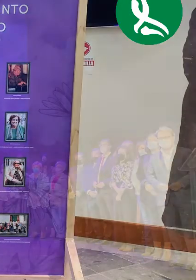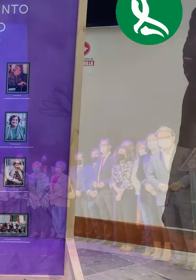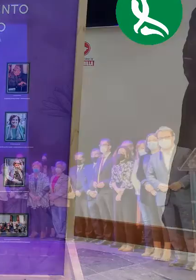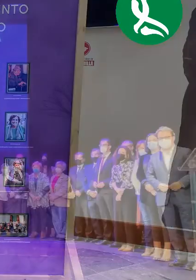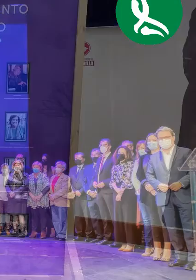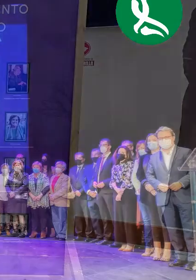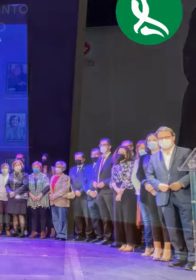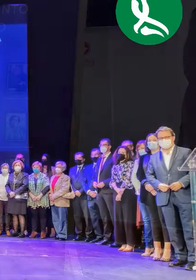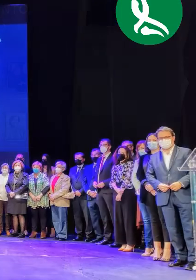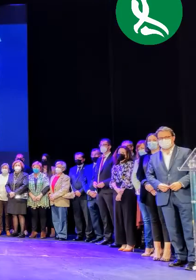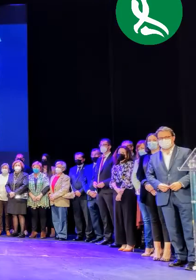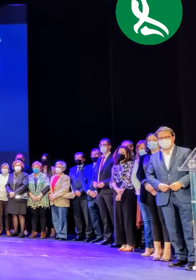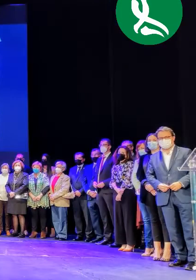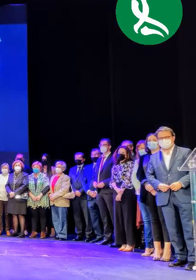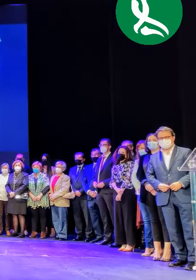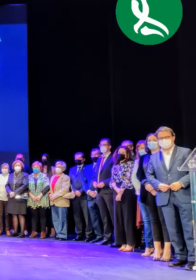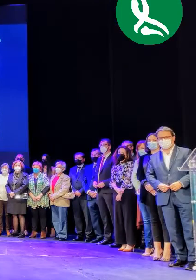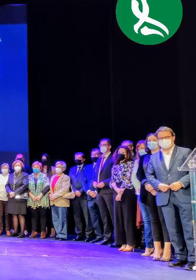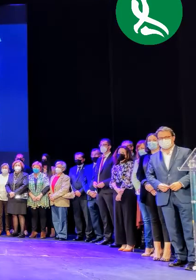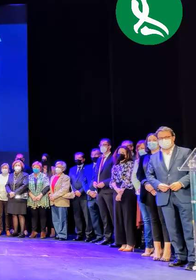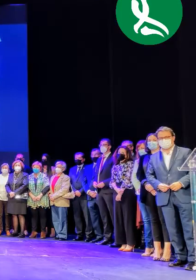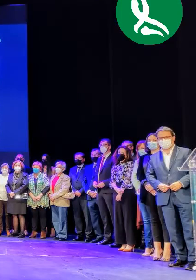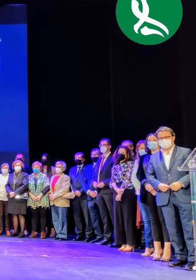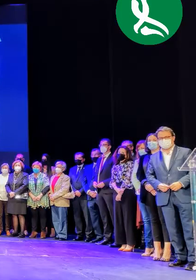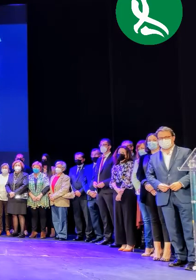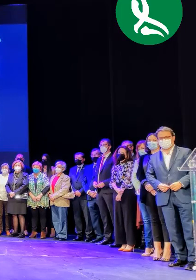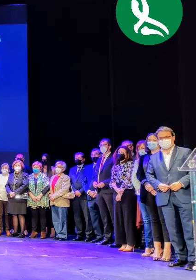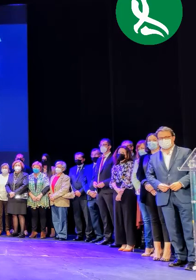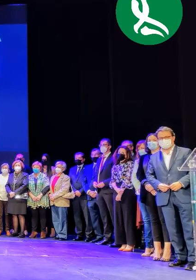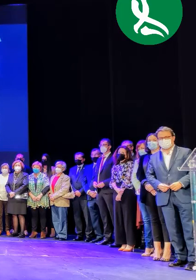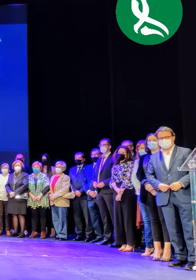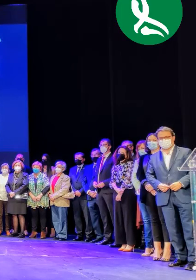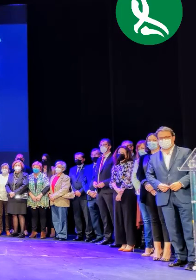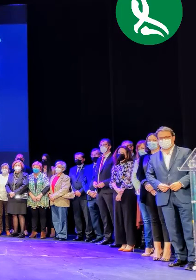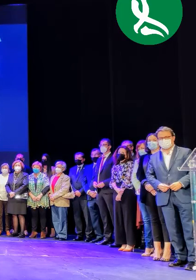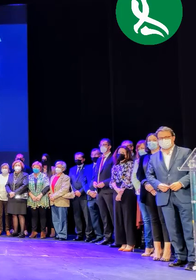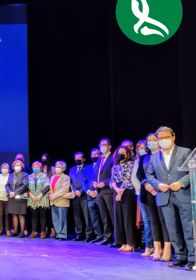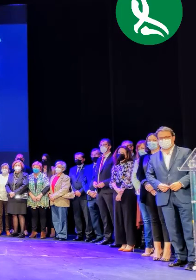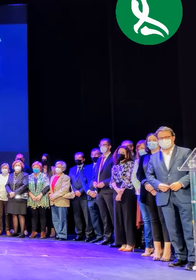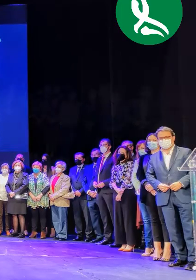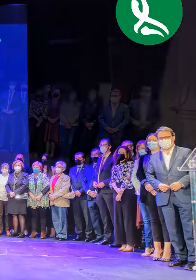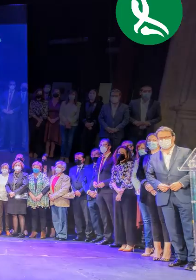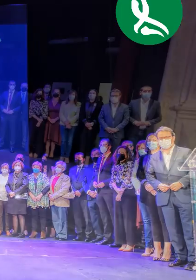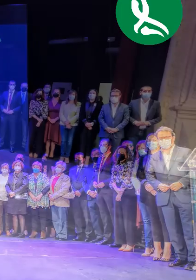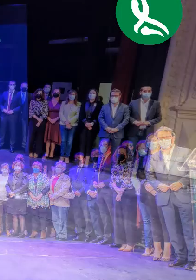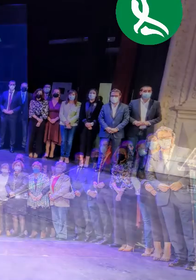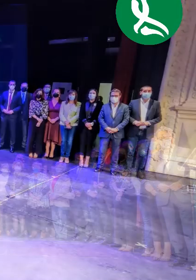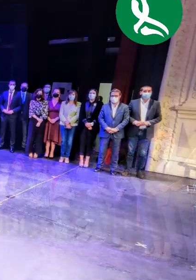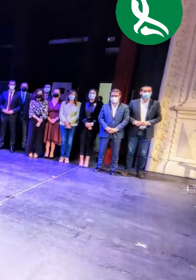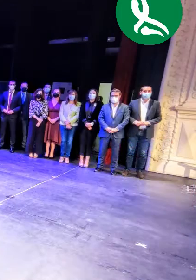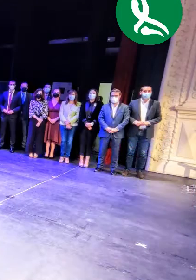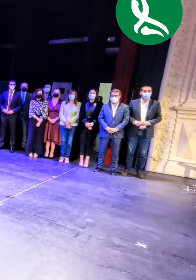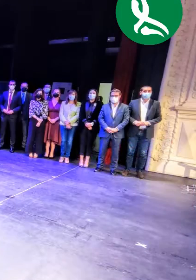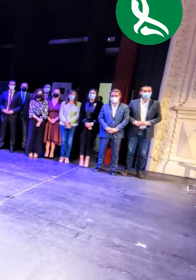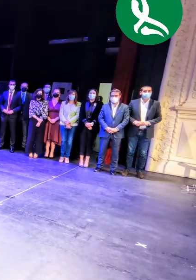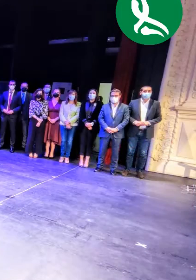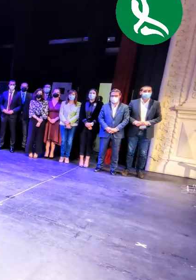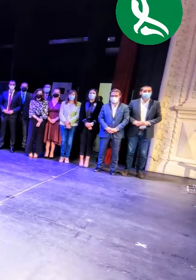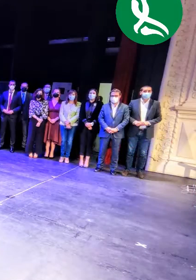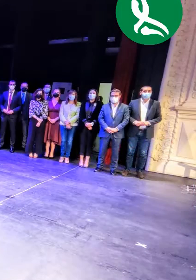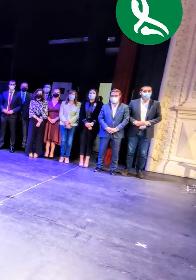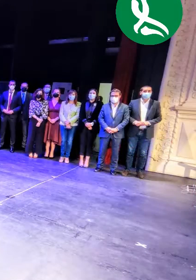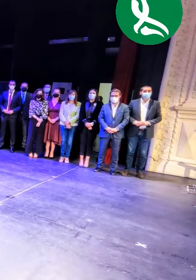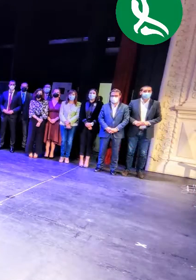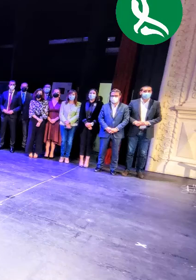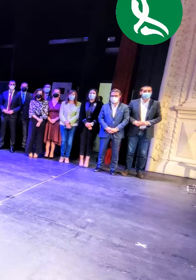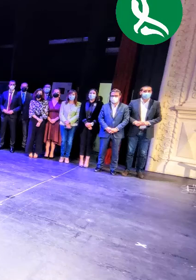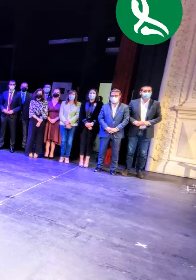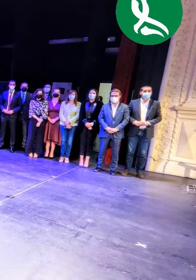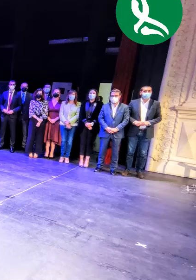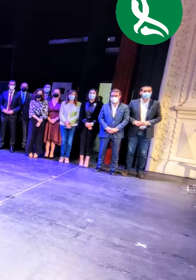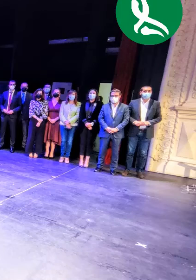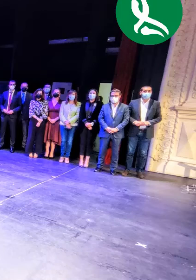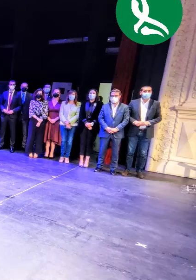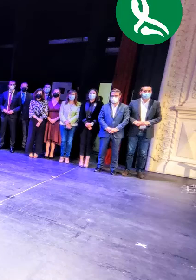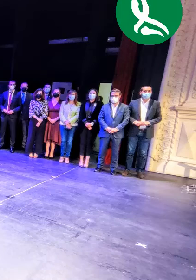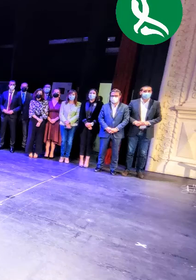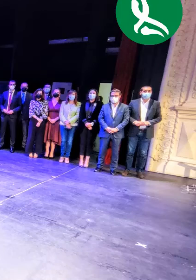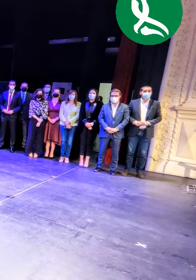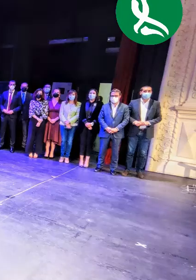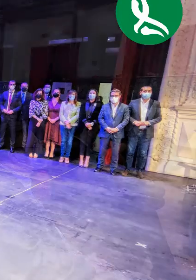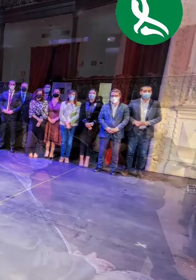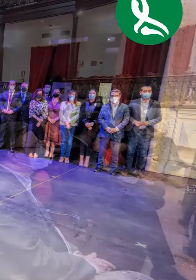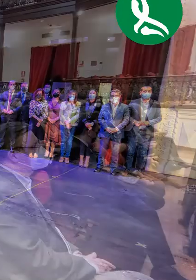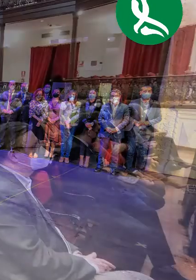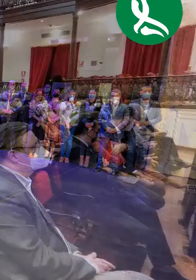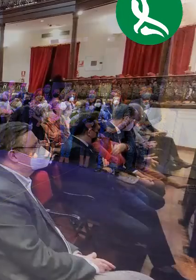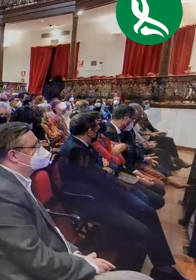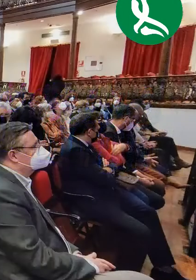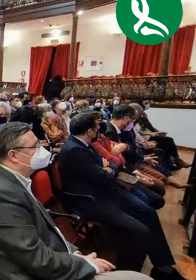haría consigo. He sido usuario de un espacio que ha servido para dar clases, catequesis, para ensayos de grupos musicales de nuestra